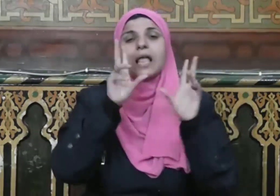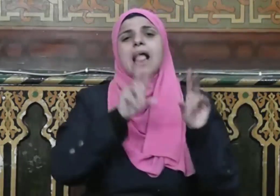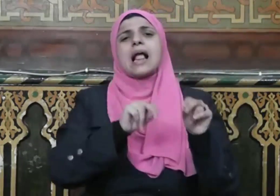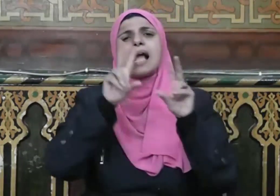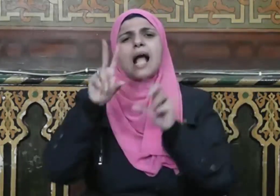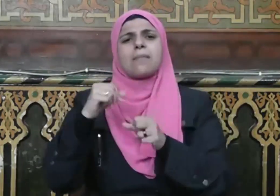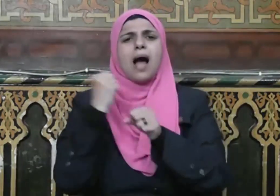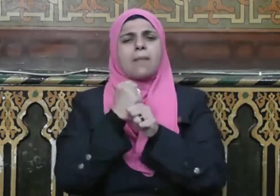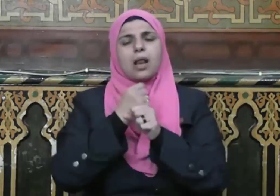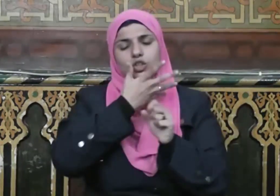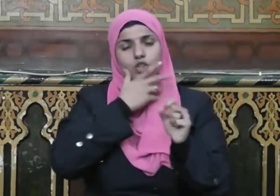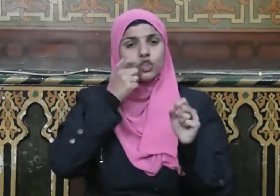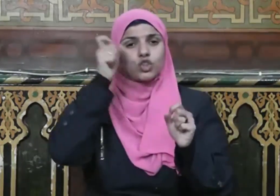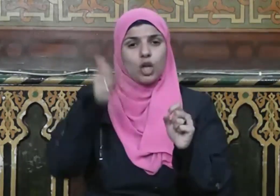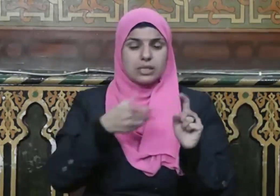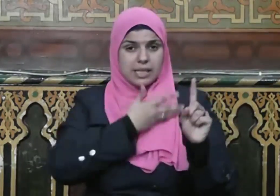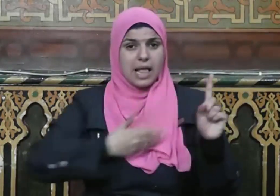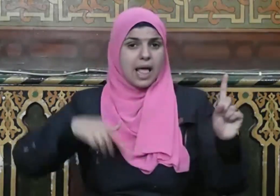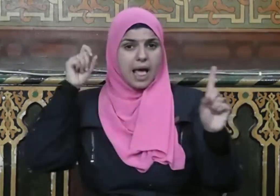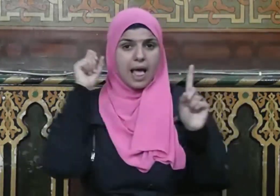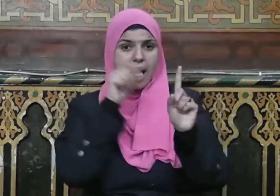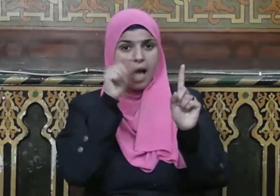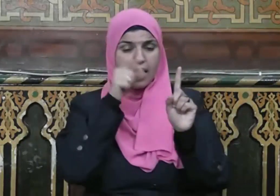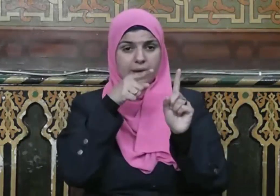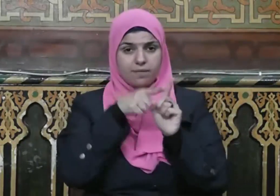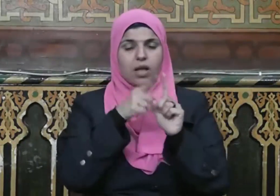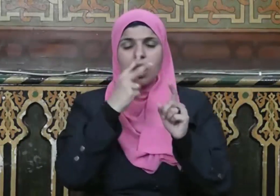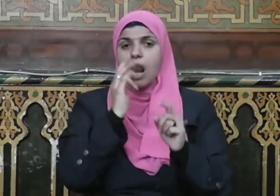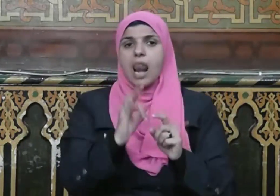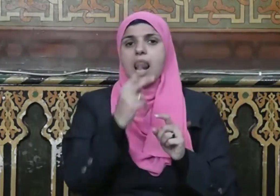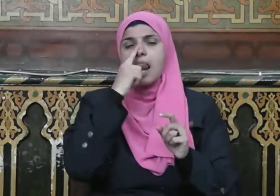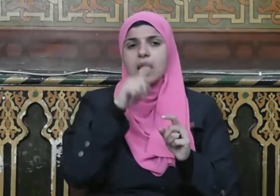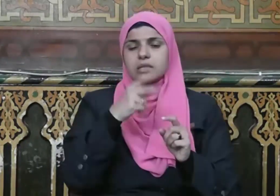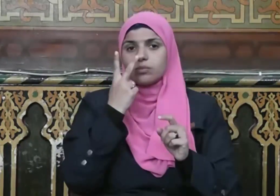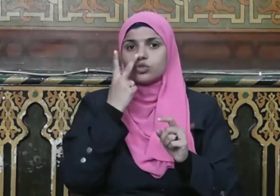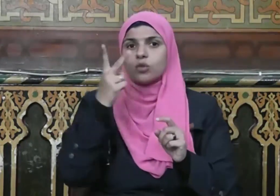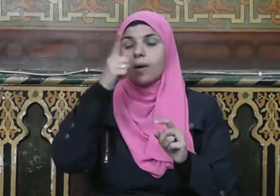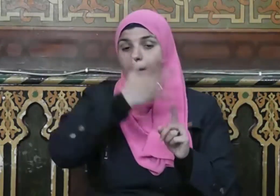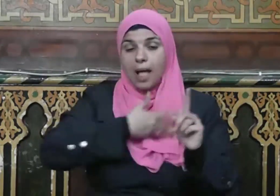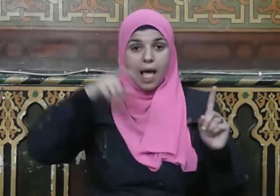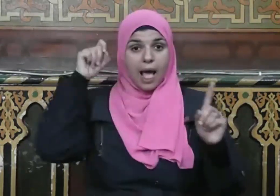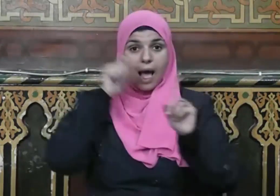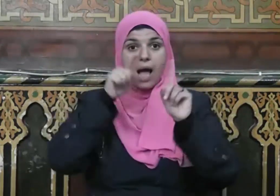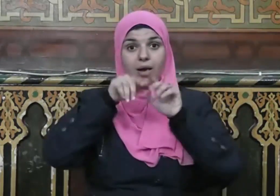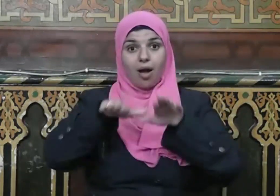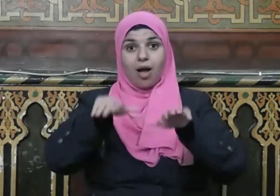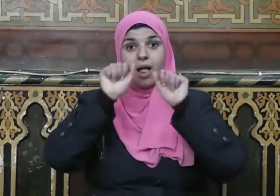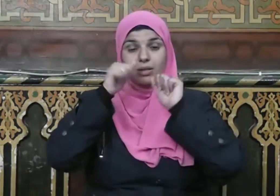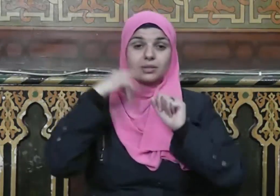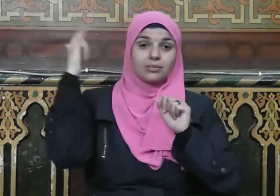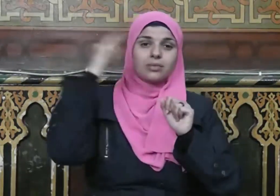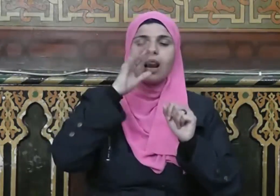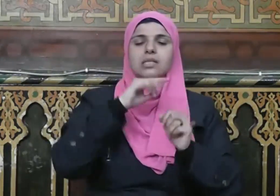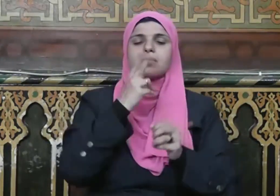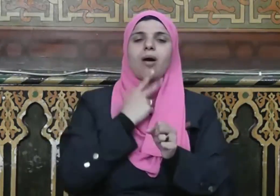للحاج أن يظهر أثر حجه في حسن خلقه